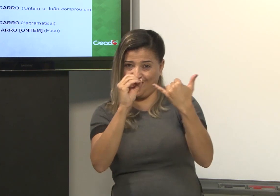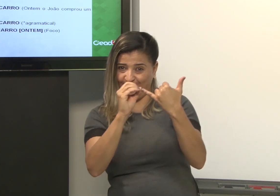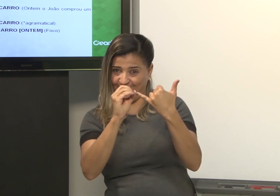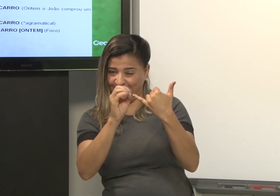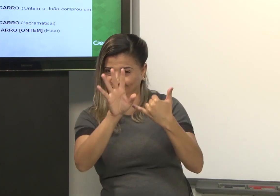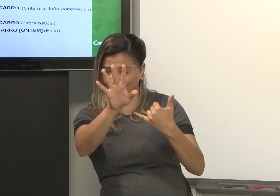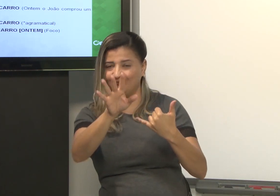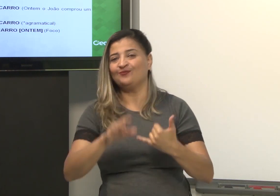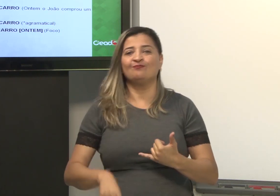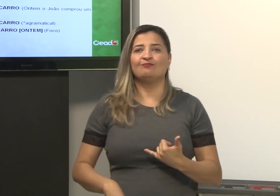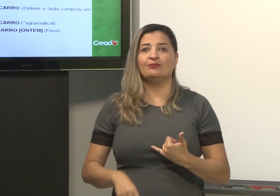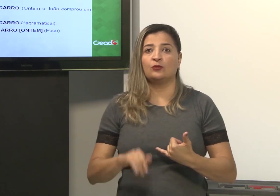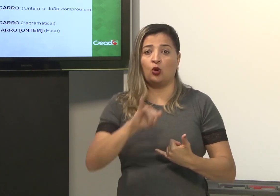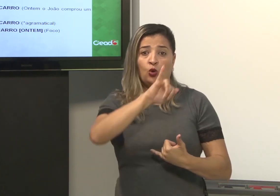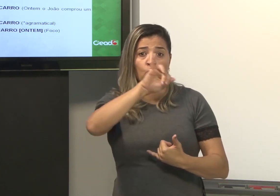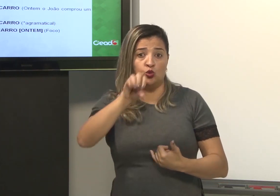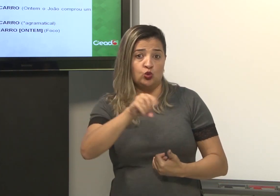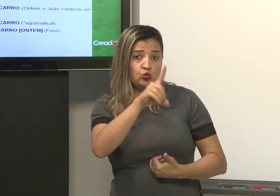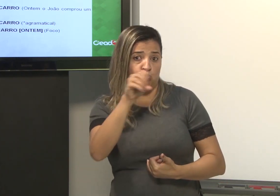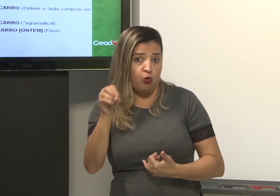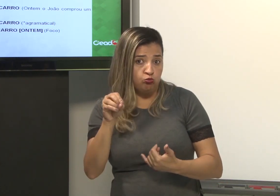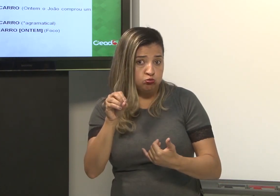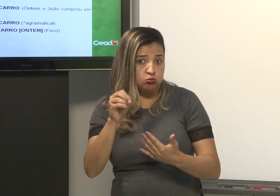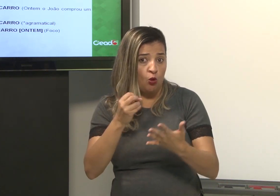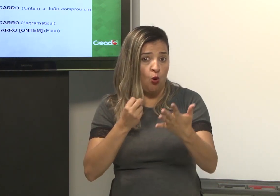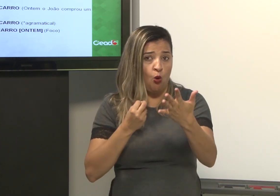João comprou ontem um carro.